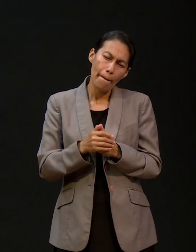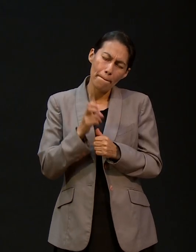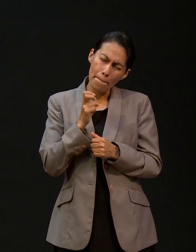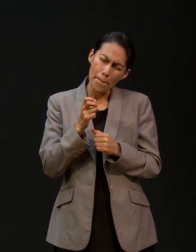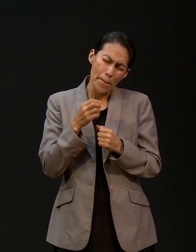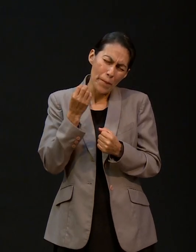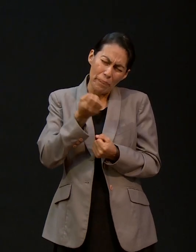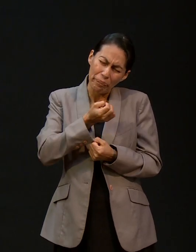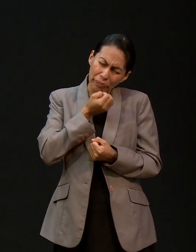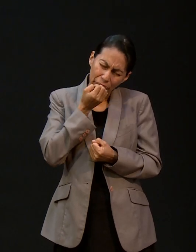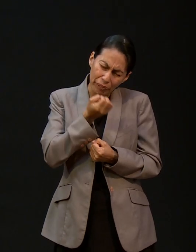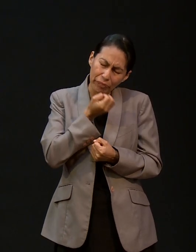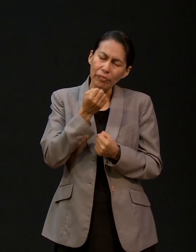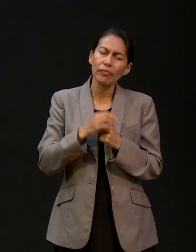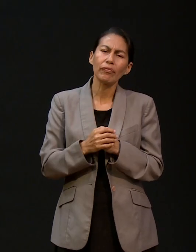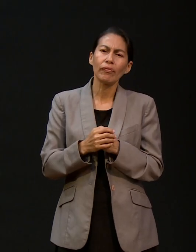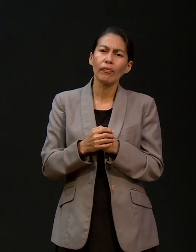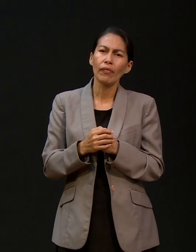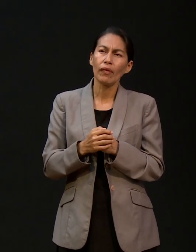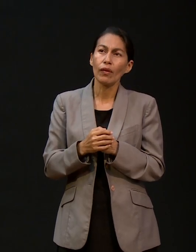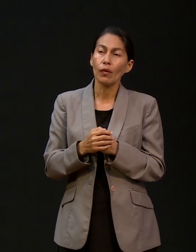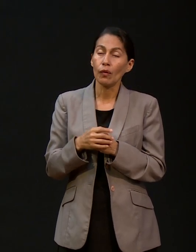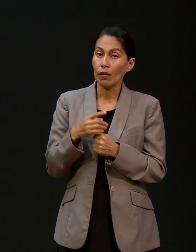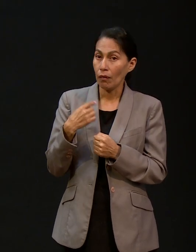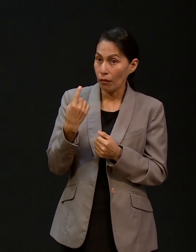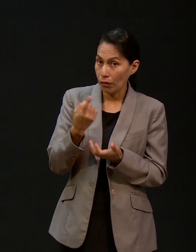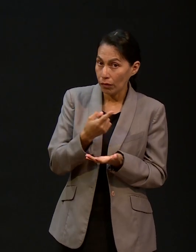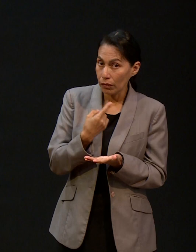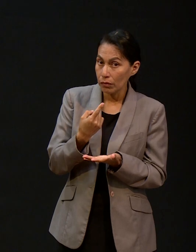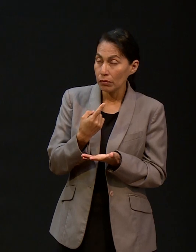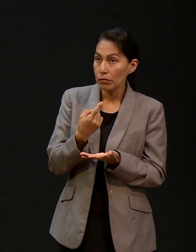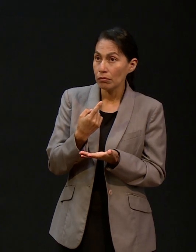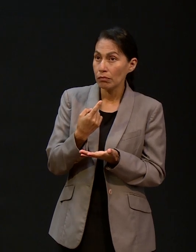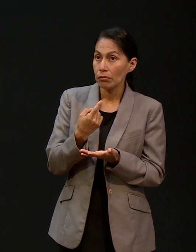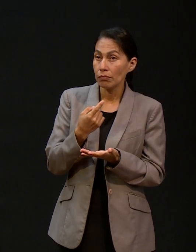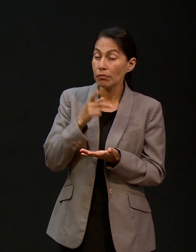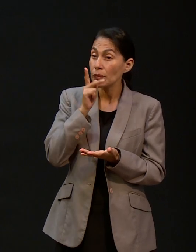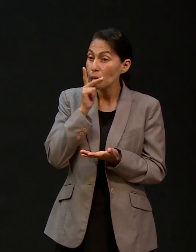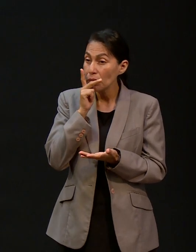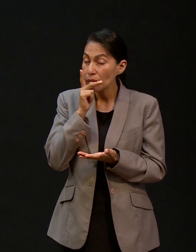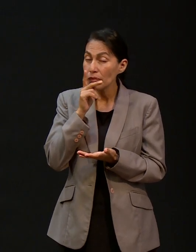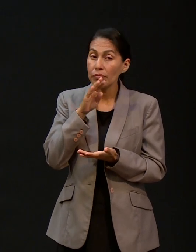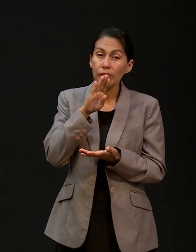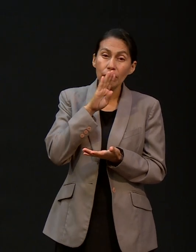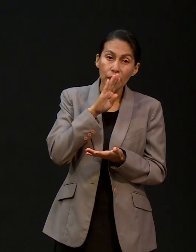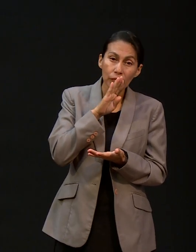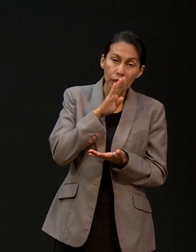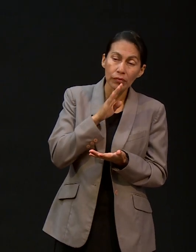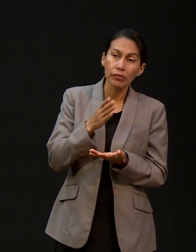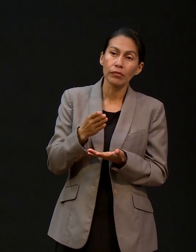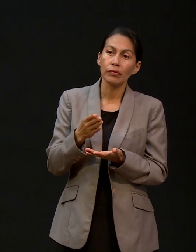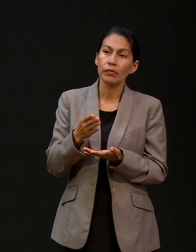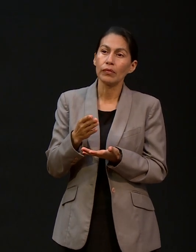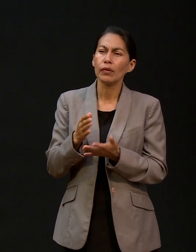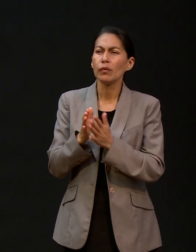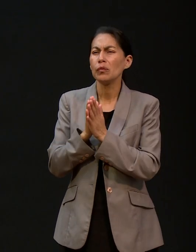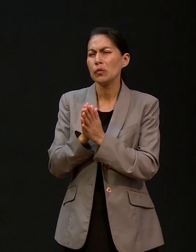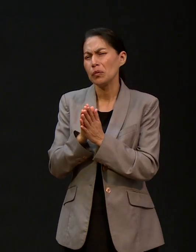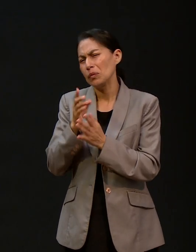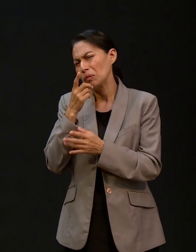¿Cómo hicimos esa, elevamos esa oración? Y, pues, al compartir con mi papá, mi mamá, pues,